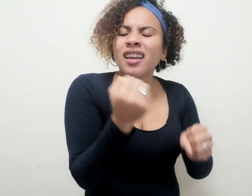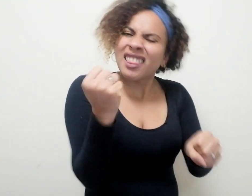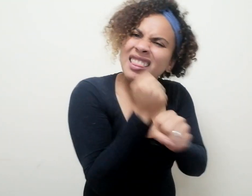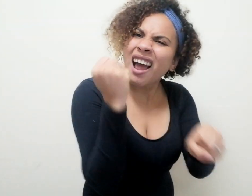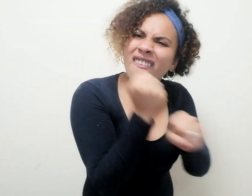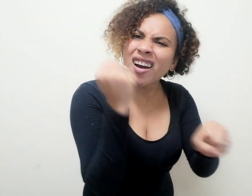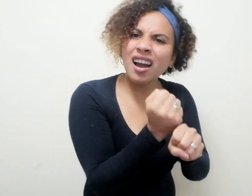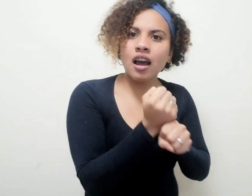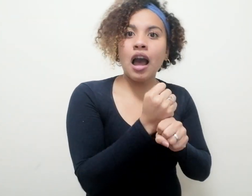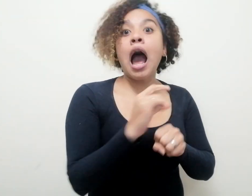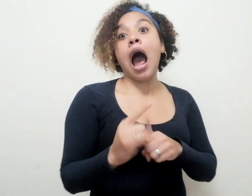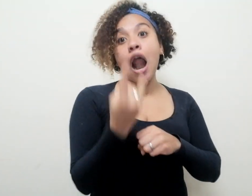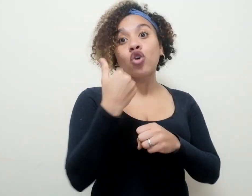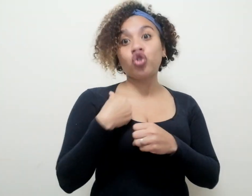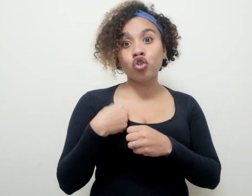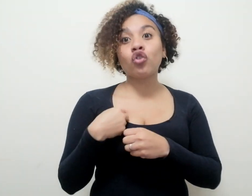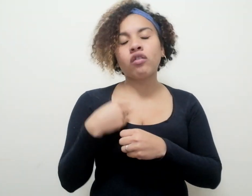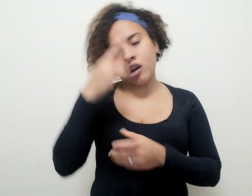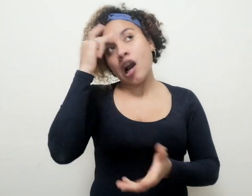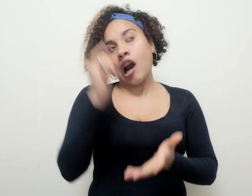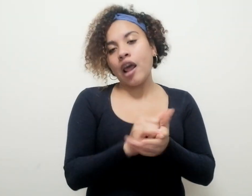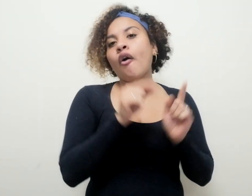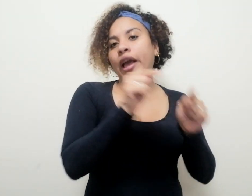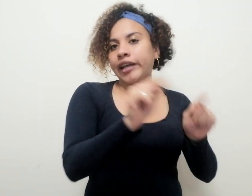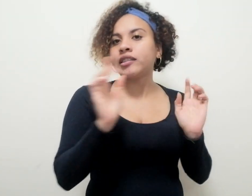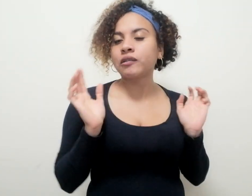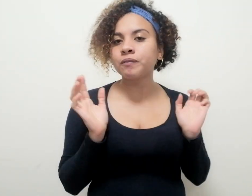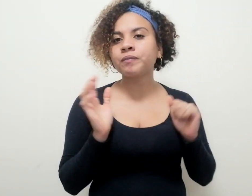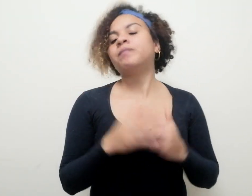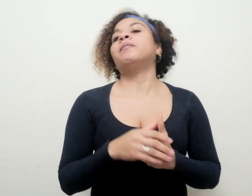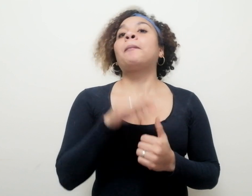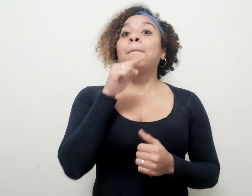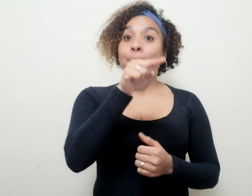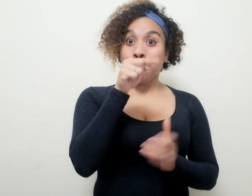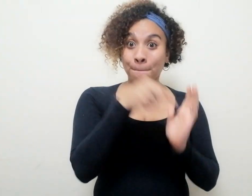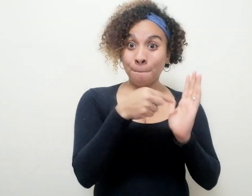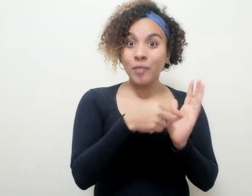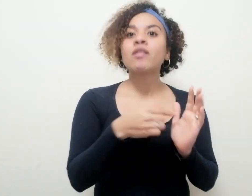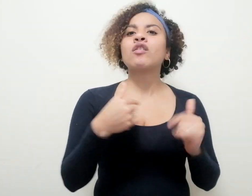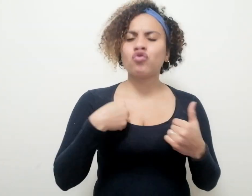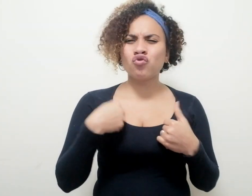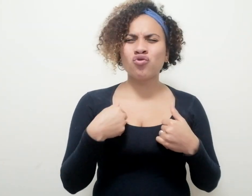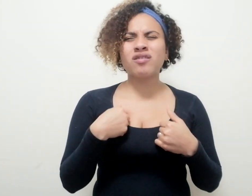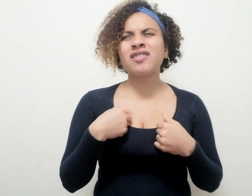Algo en lo que tal vez yo todavía creo. Debido a ello, mi gesto indeciso